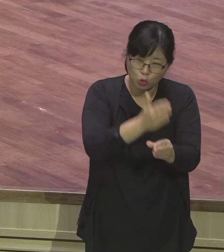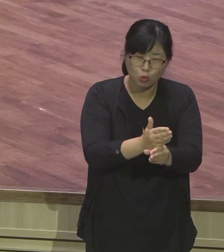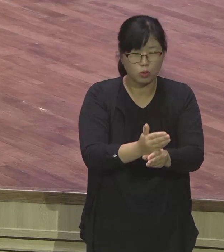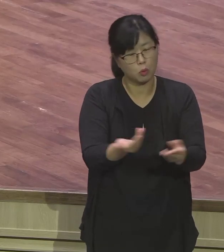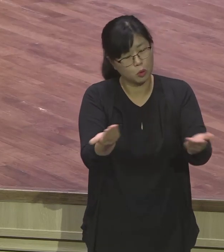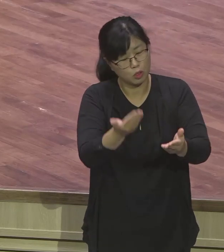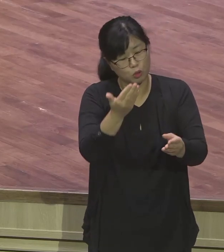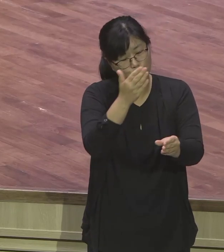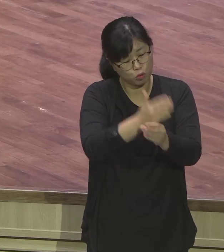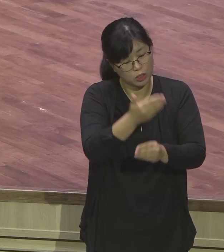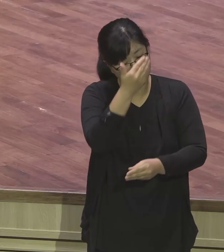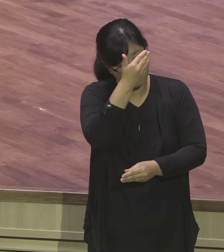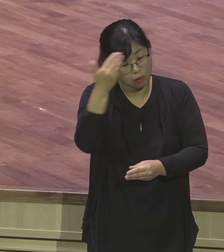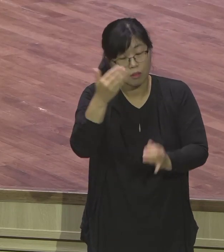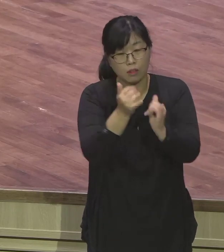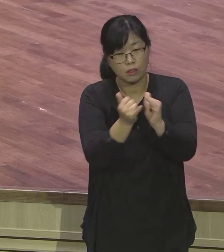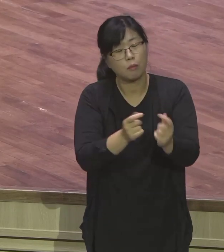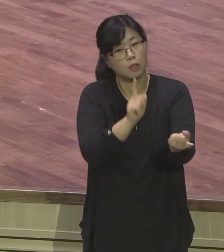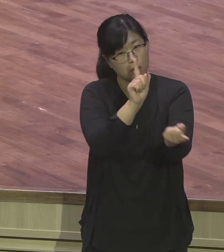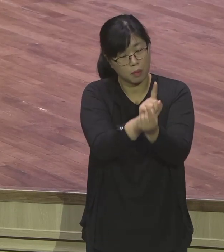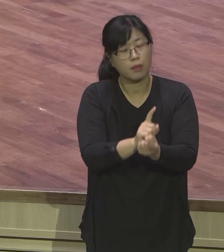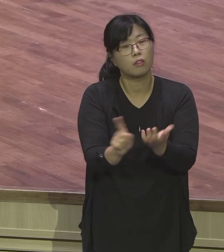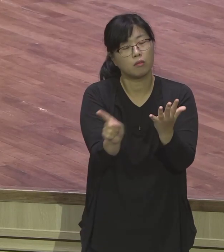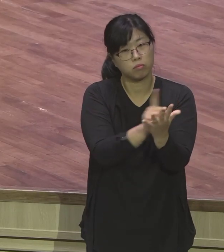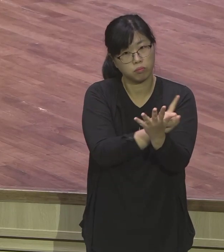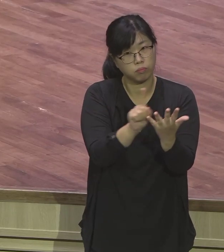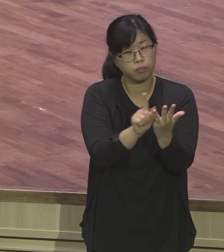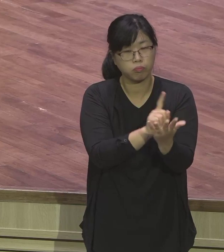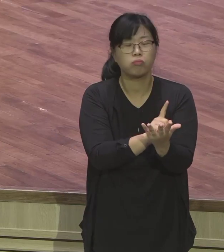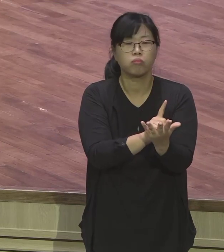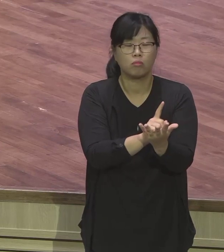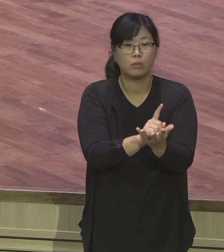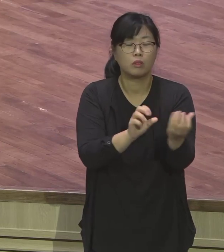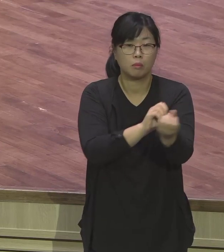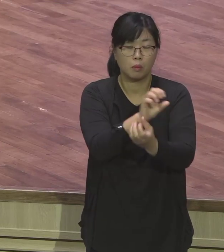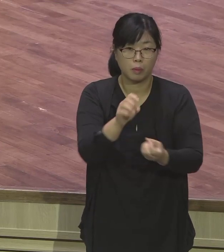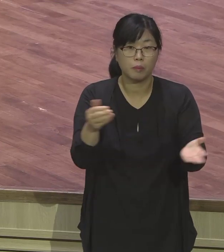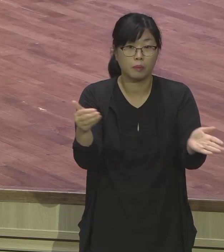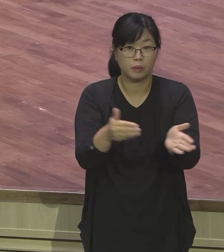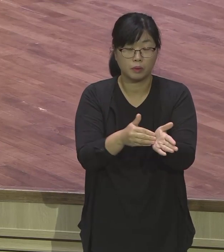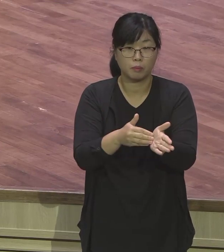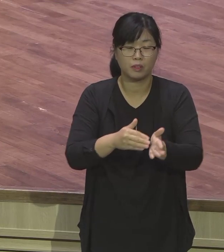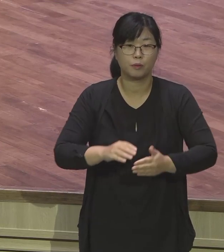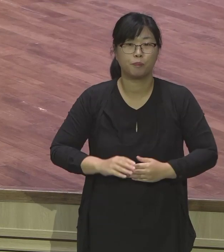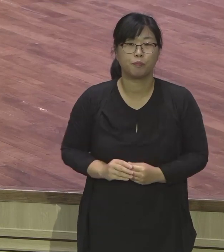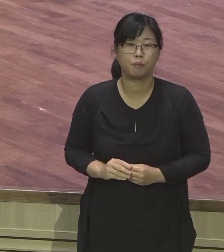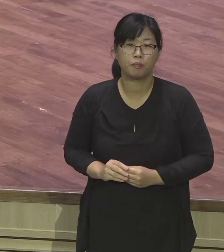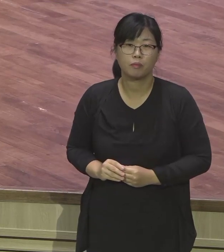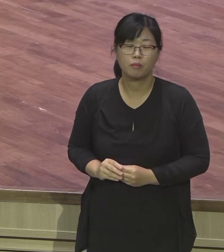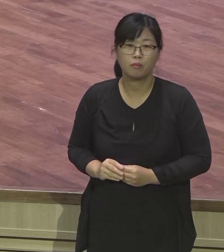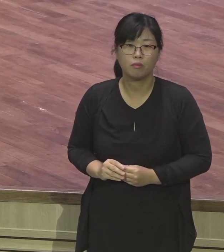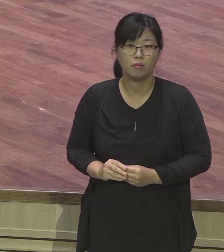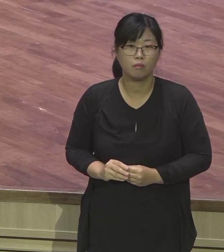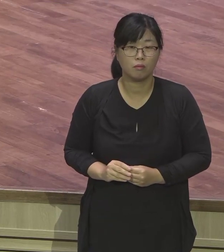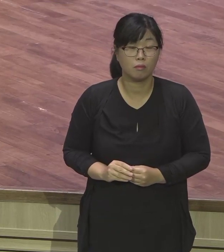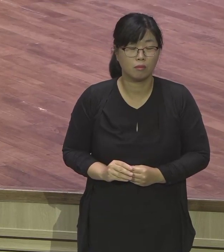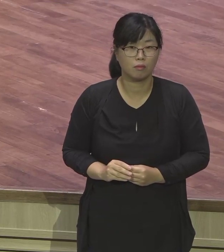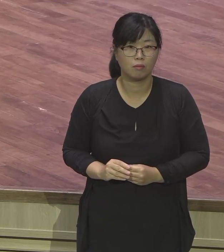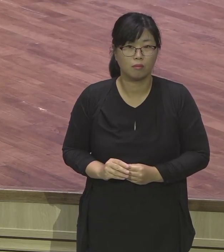함께 면담하는 시간이었습니다. 다 장노님, 군사님, 아들들, 딸들, 자녀들입니다.